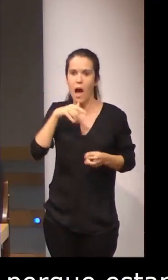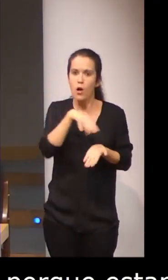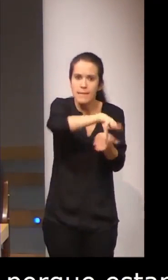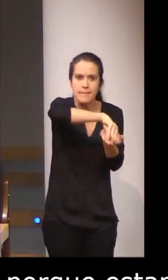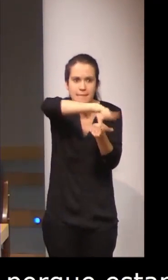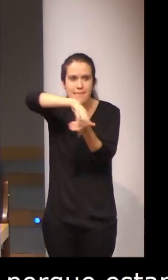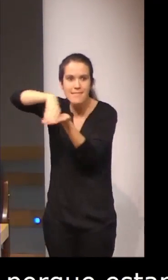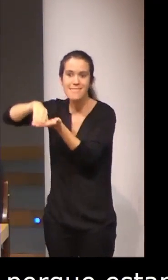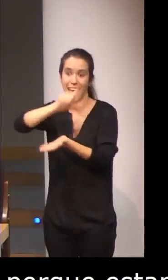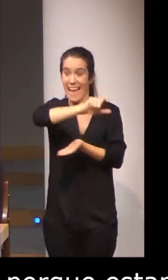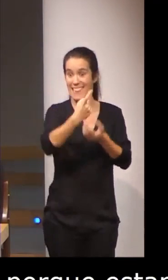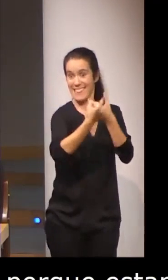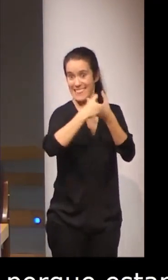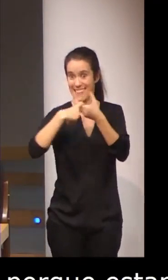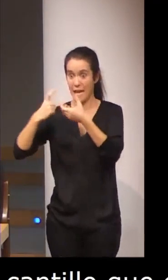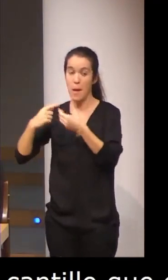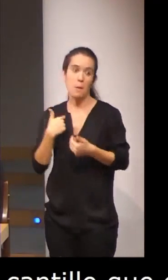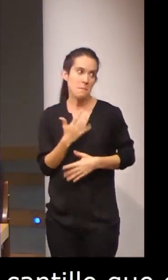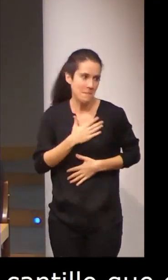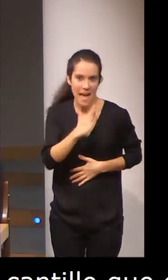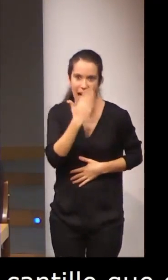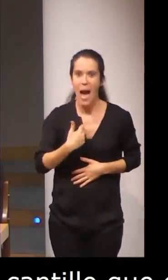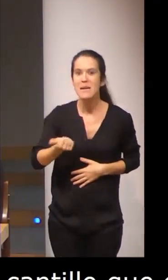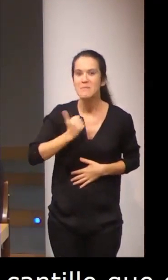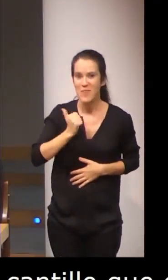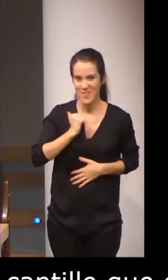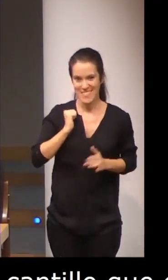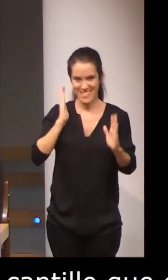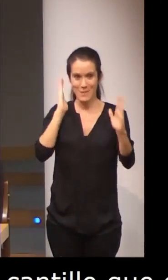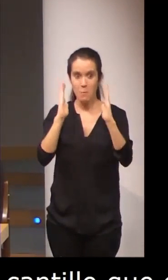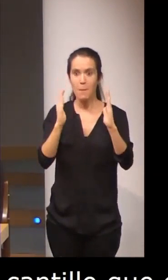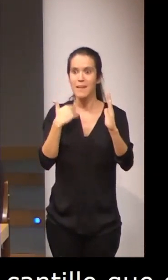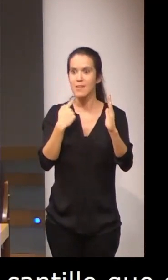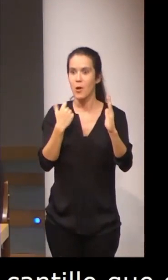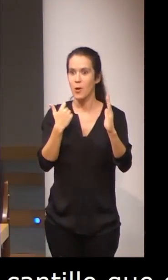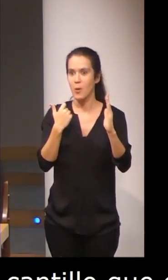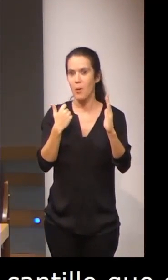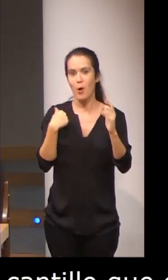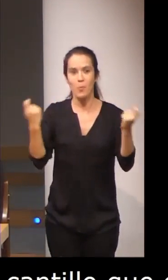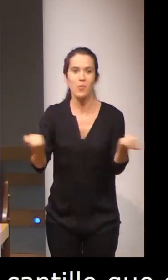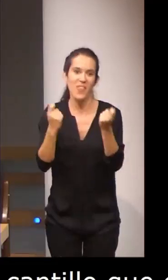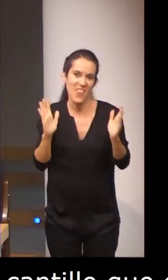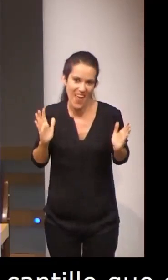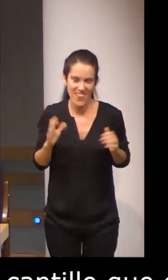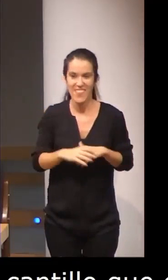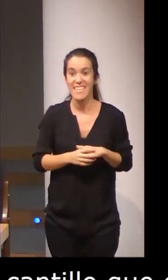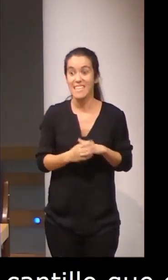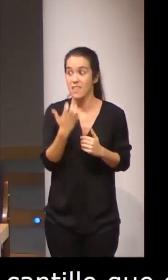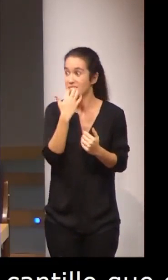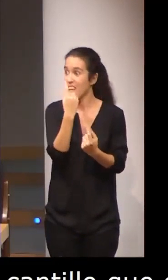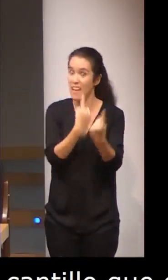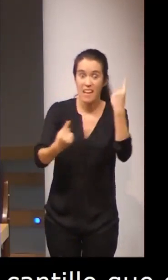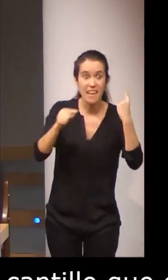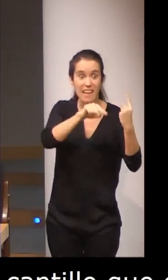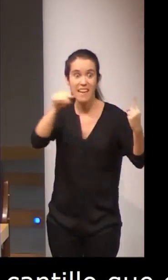de los participantes aún. Y aprovecho la oportunidad para ser una cuña publicitaria. Y si alguien